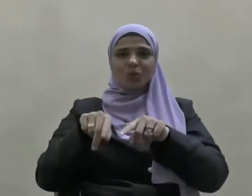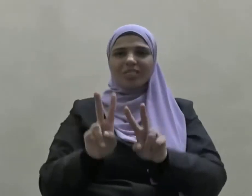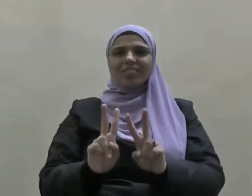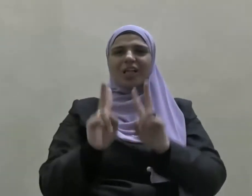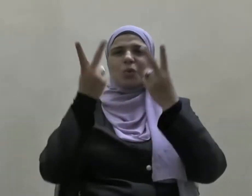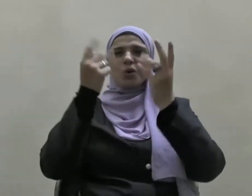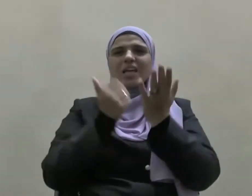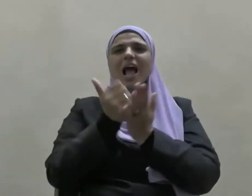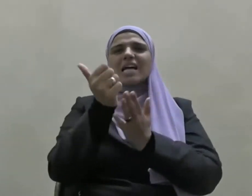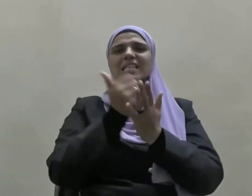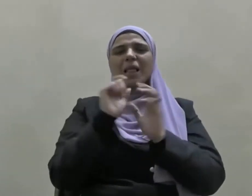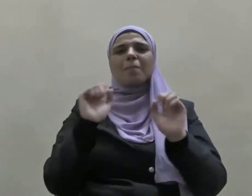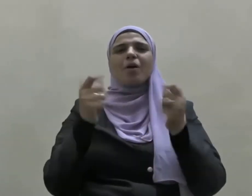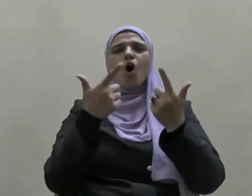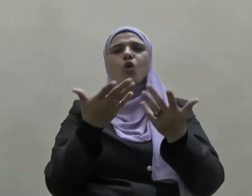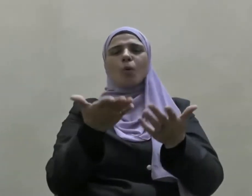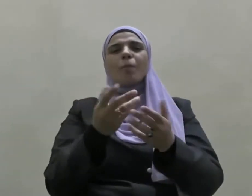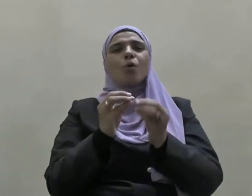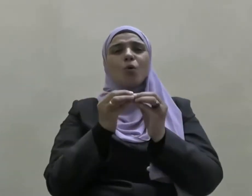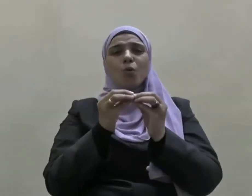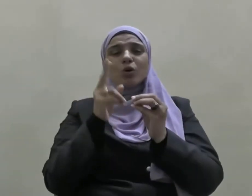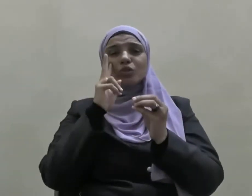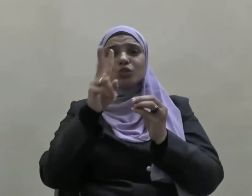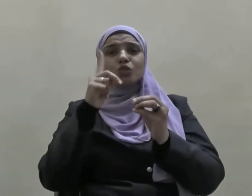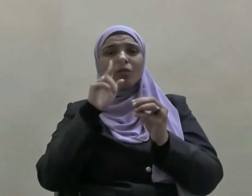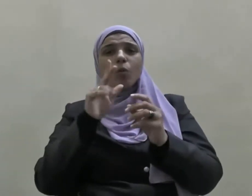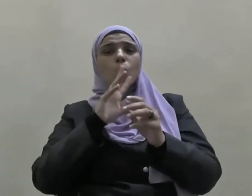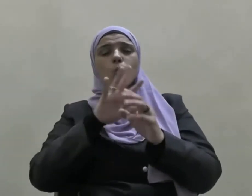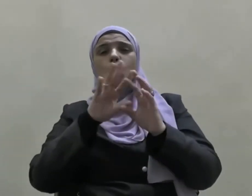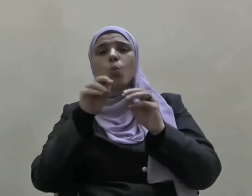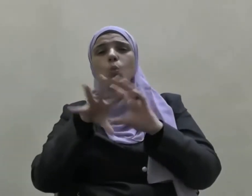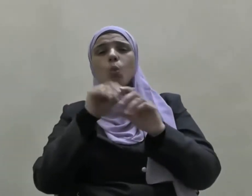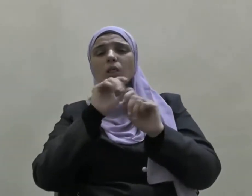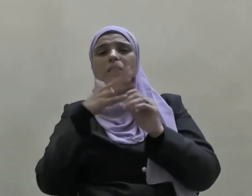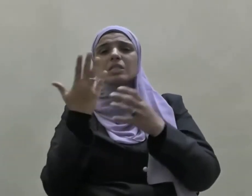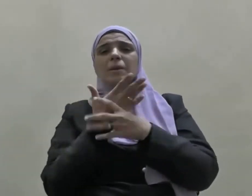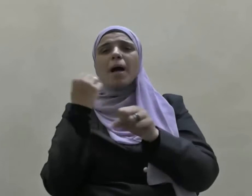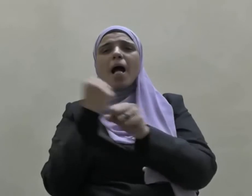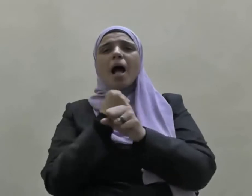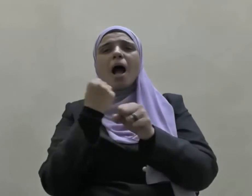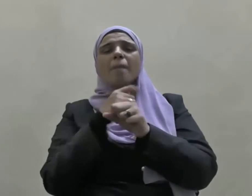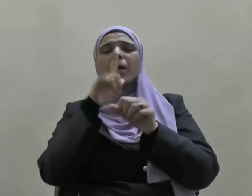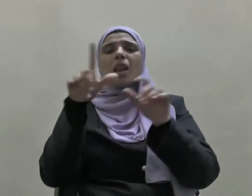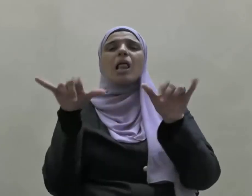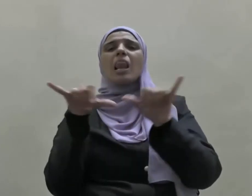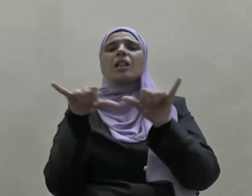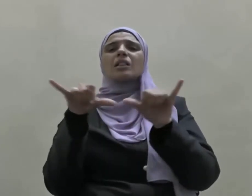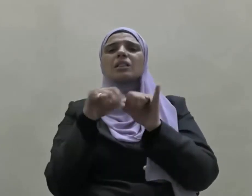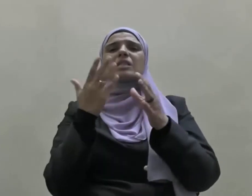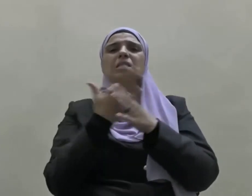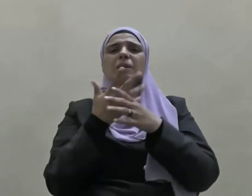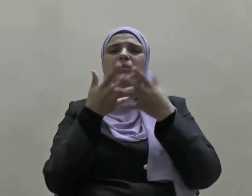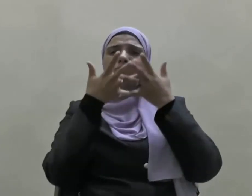تطورت أساليب الحروب من حيث منهجة استخدام سلاح الشائعات